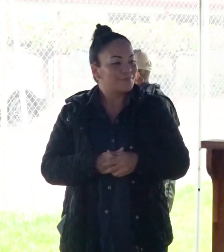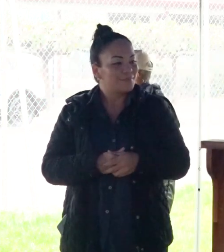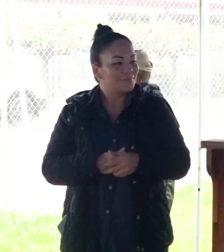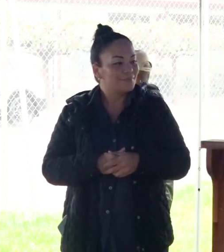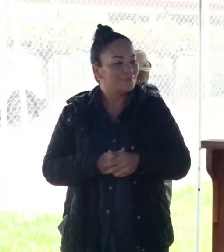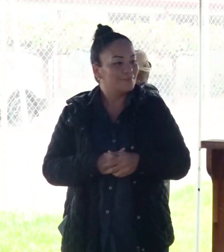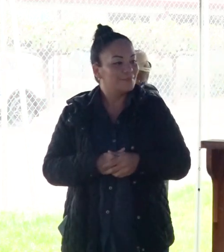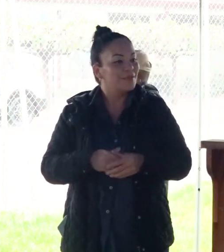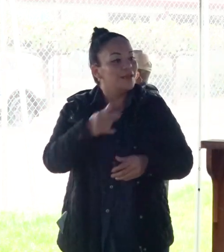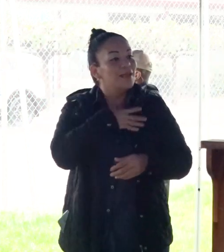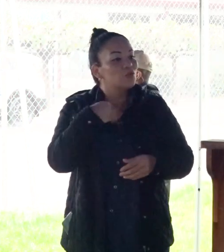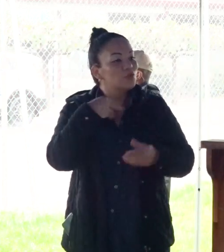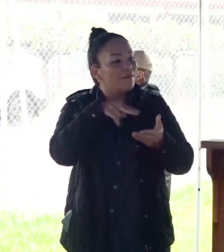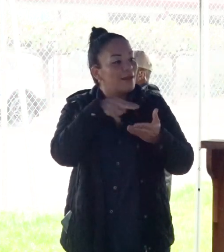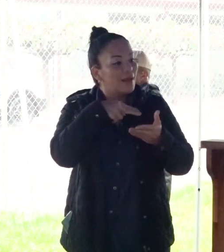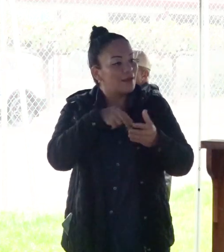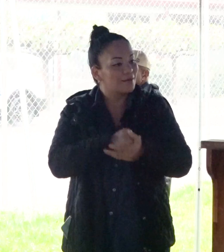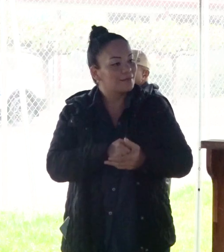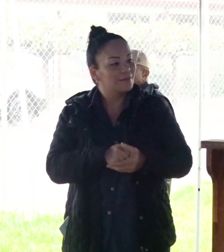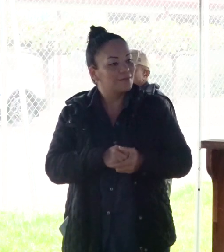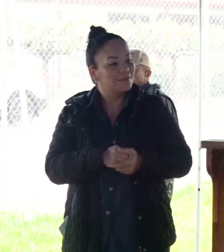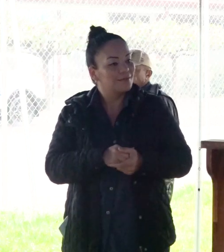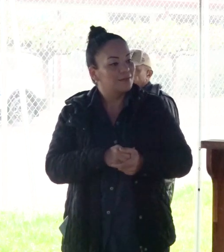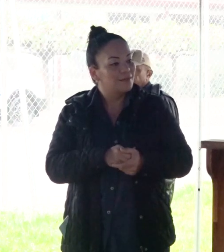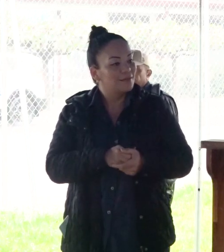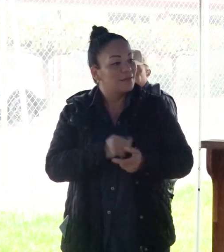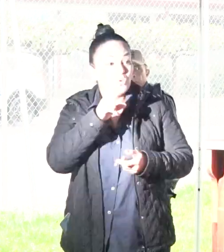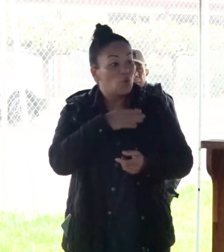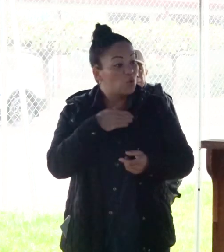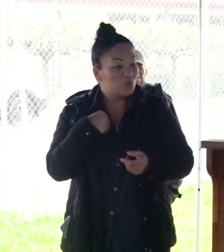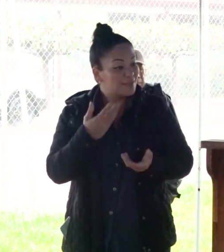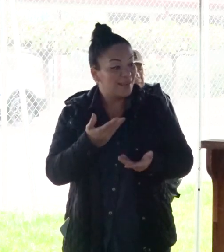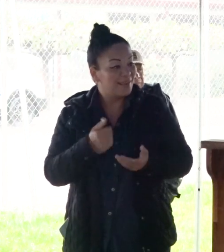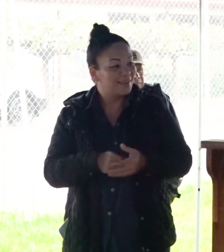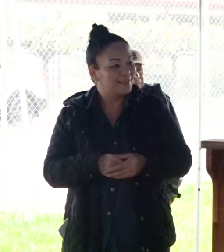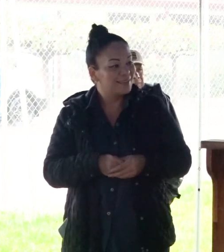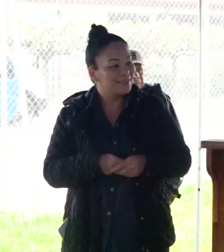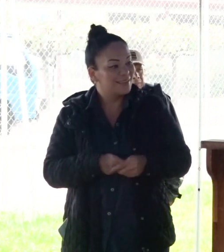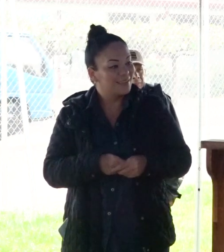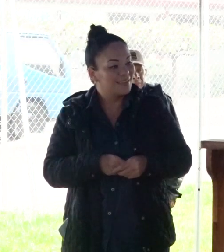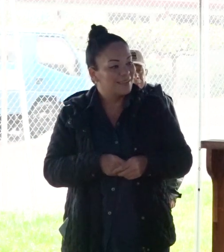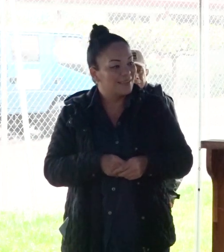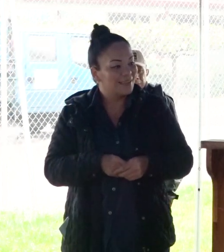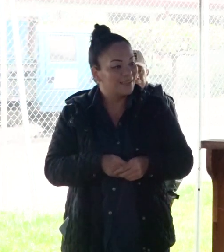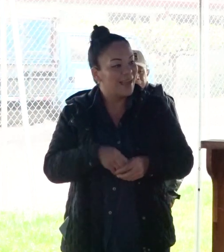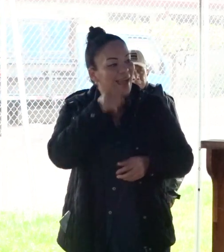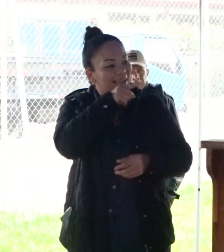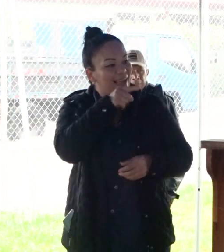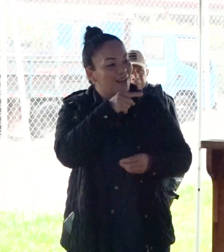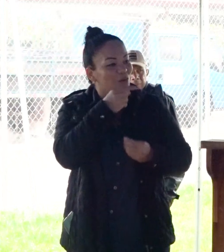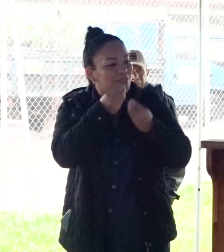¿Les gusta bailar? No. ¿Aquel bandido tiene un sabor?